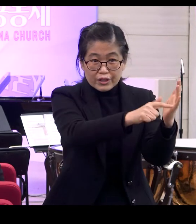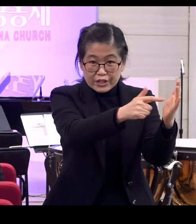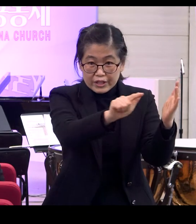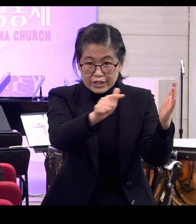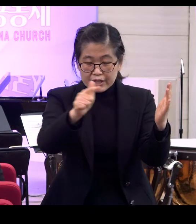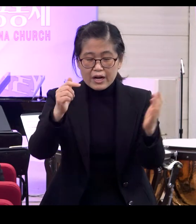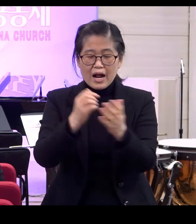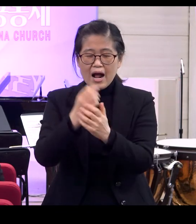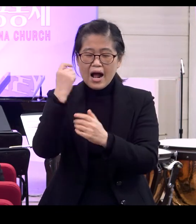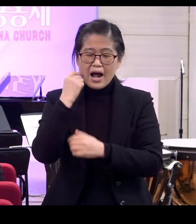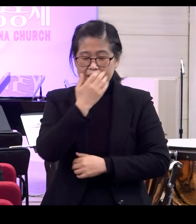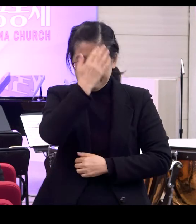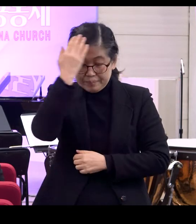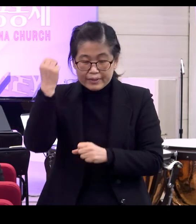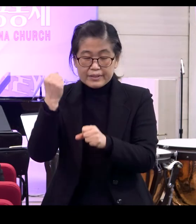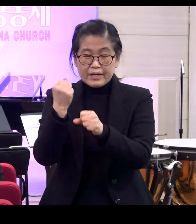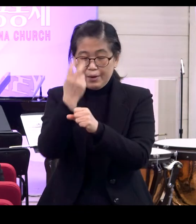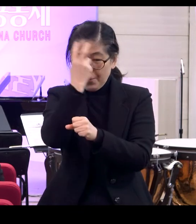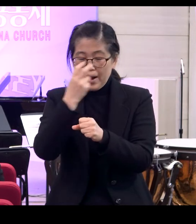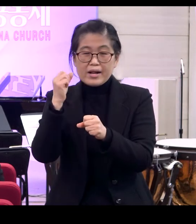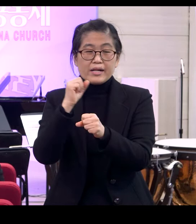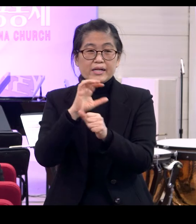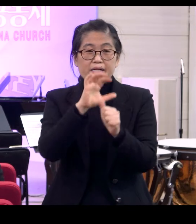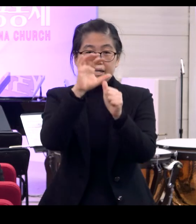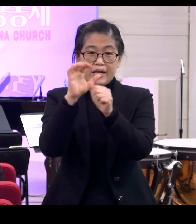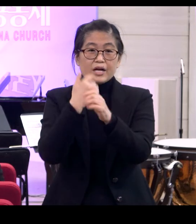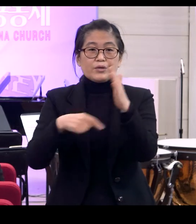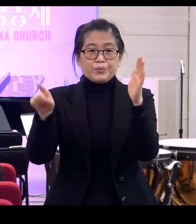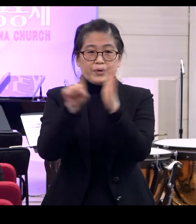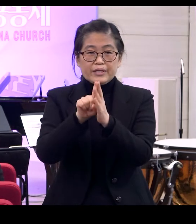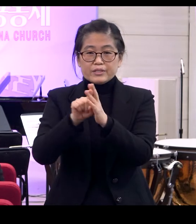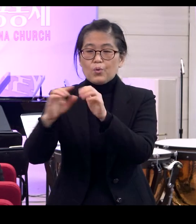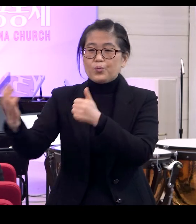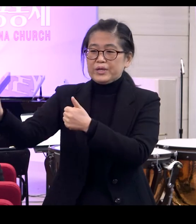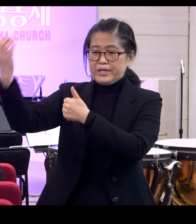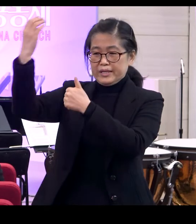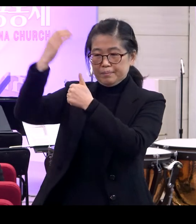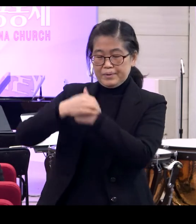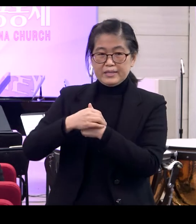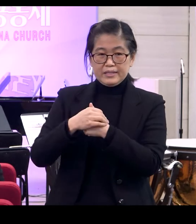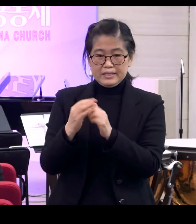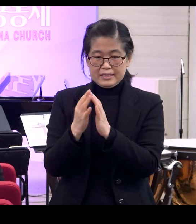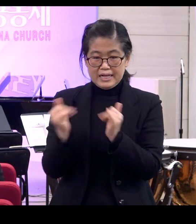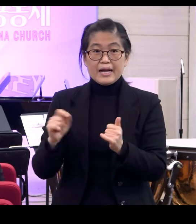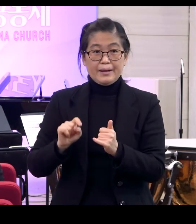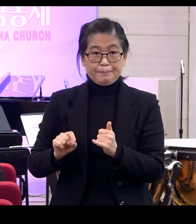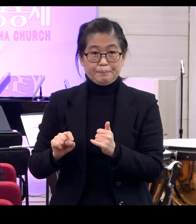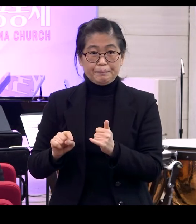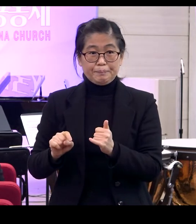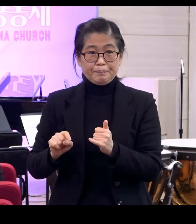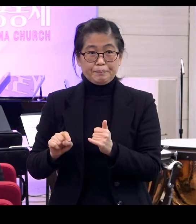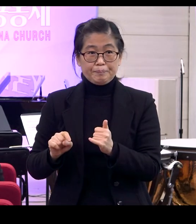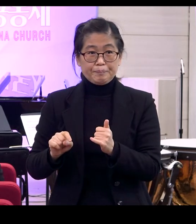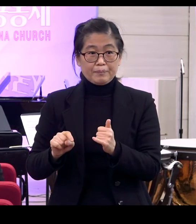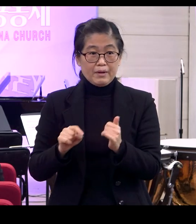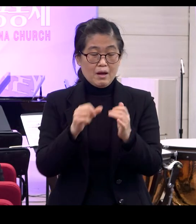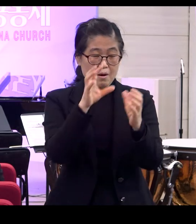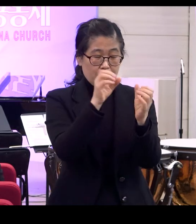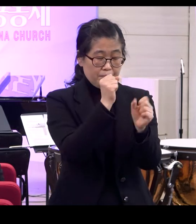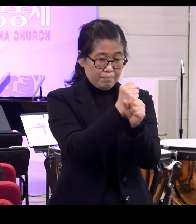하나님께서 그 모든 걸 위임한 그런 존재로 만들어진 거예요 피조물 중에 하나가 아니라 그